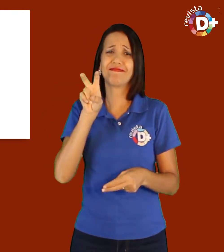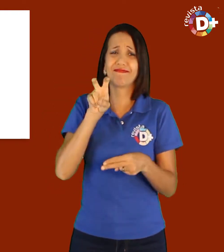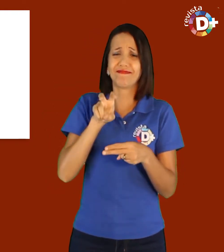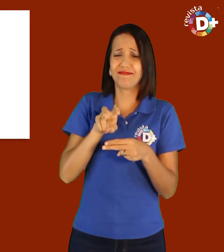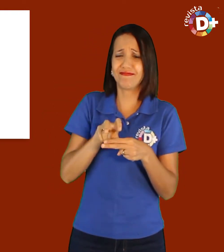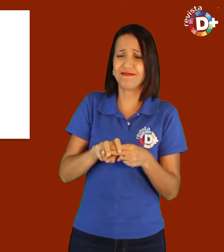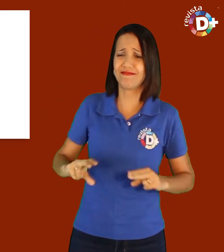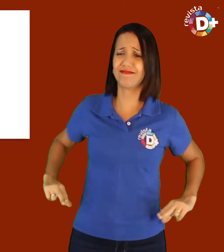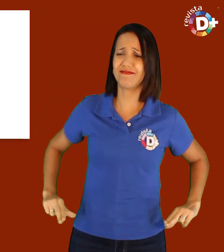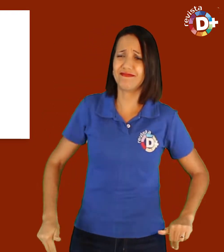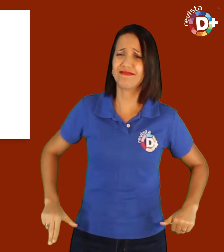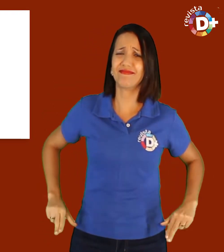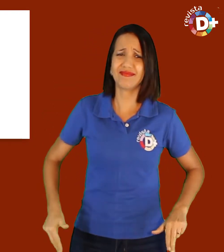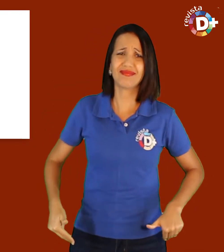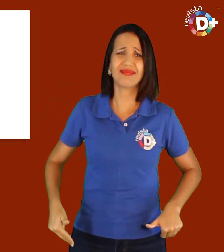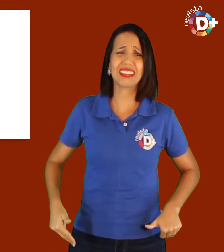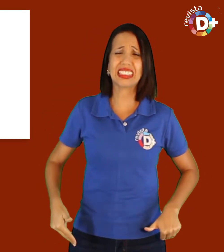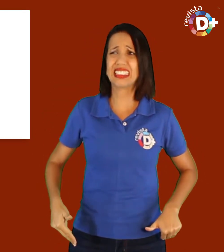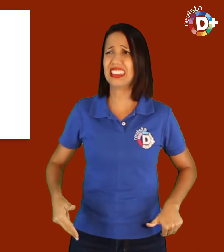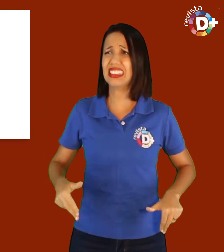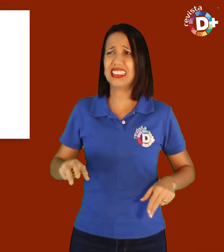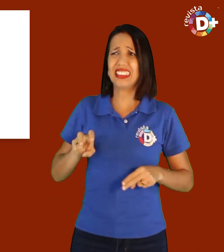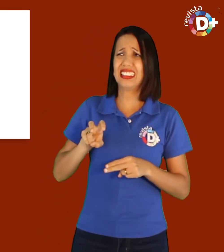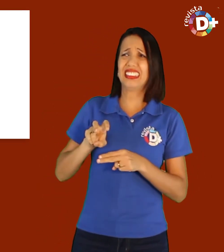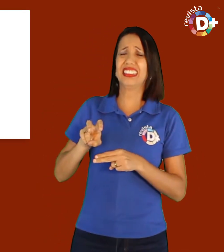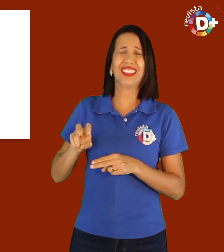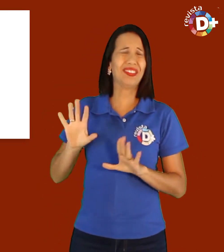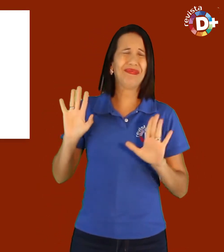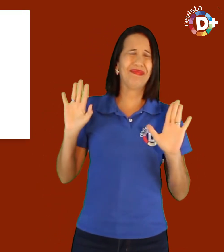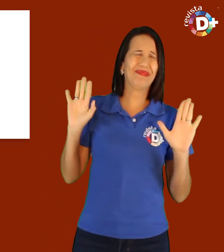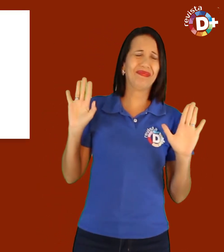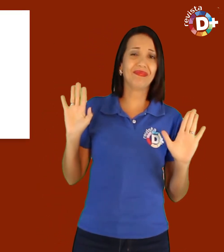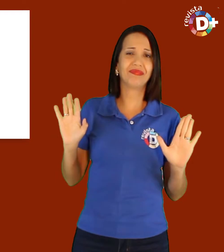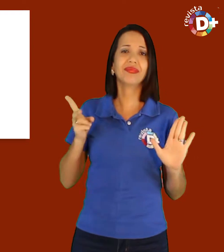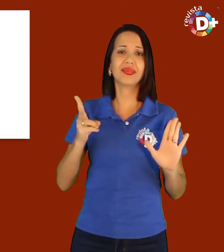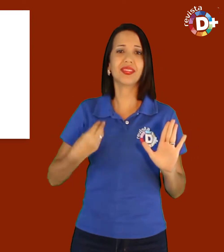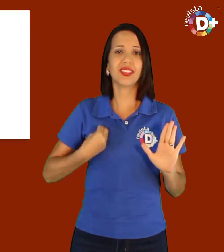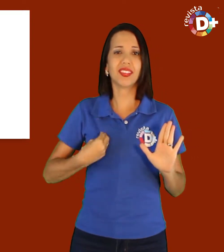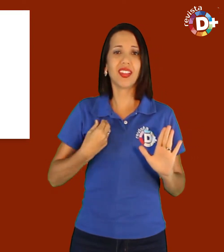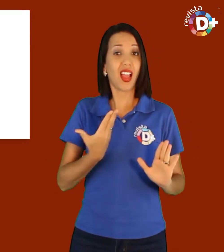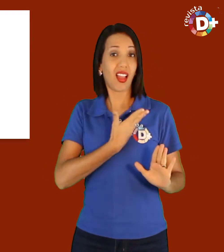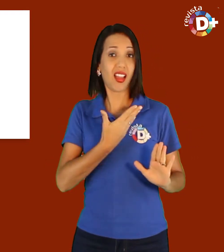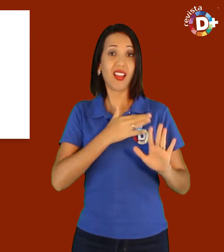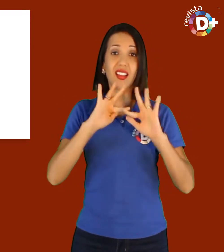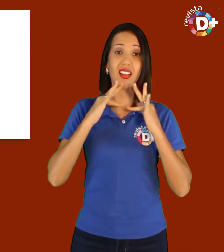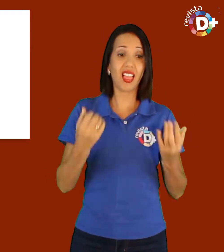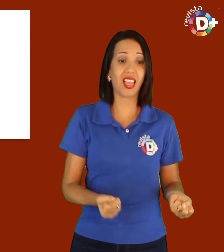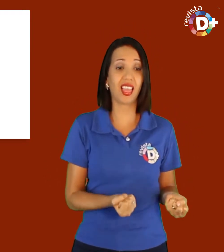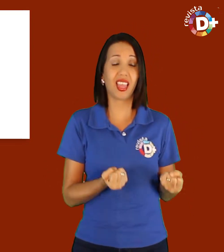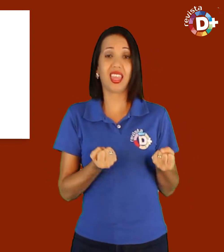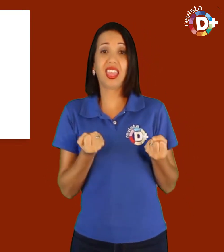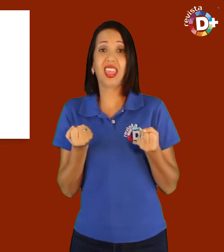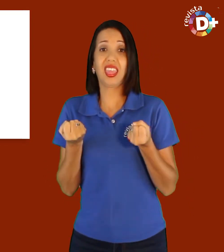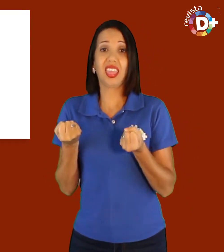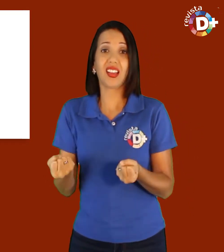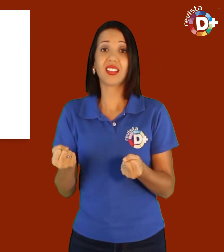Eu evitava sentar em uma cadeira de rodas a qualquer custo, vivia sendo carregada por amigos e